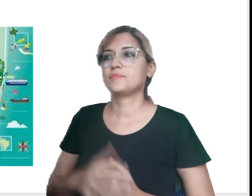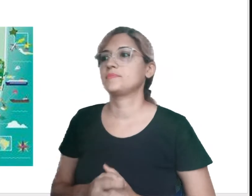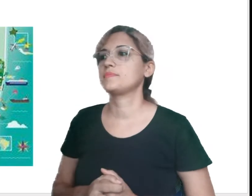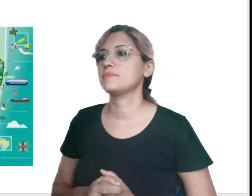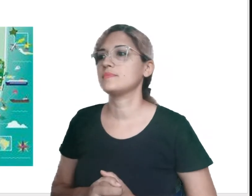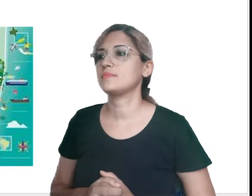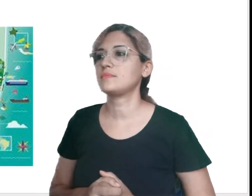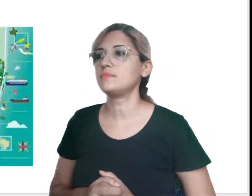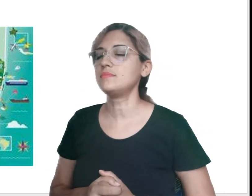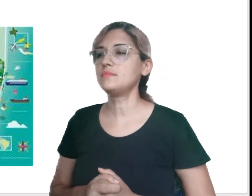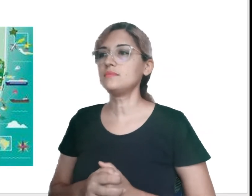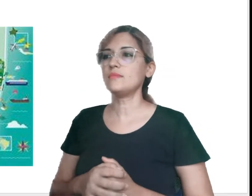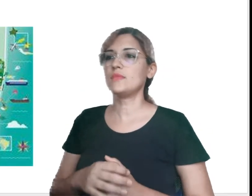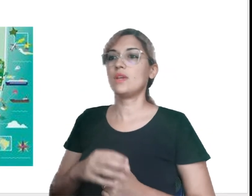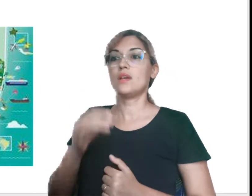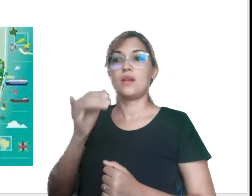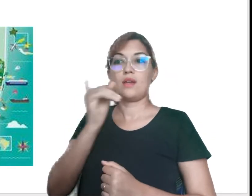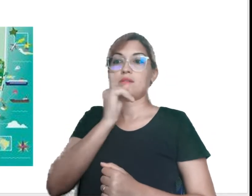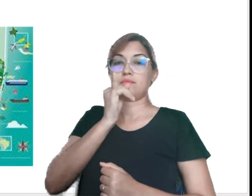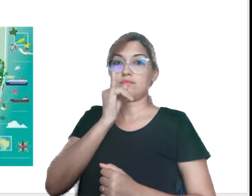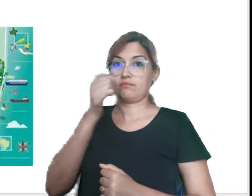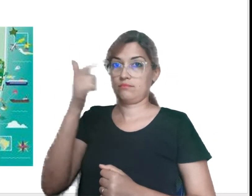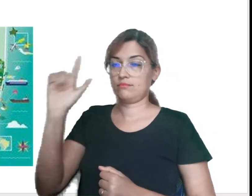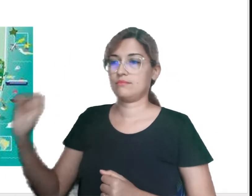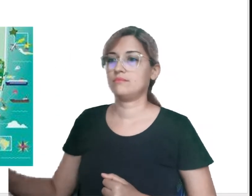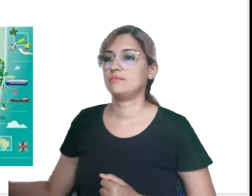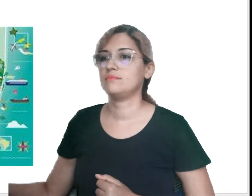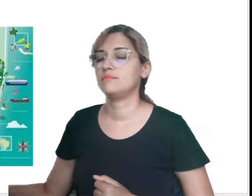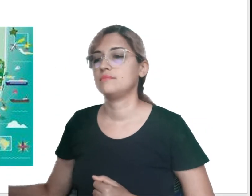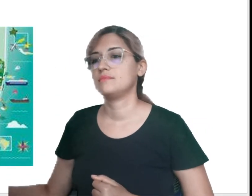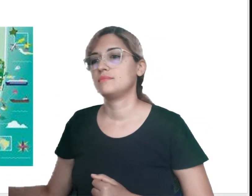da minha origem. Veja outro exemplo.